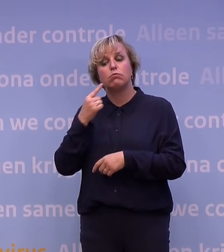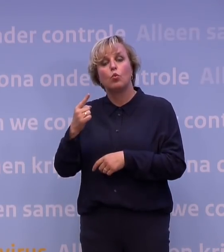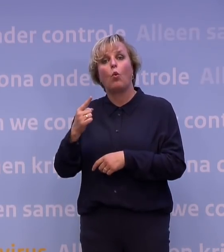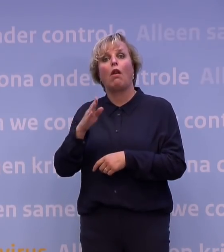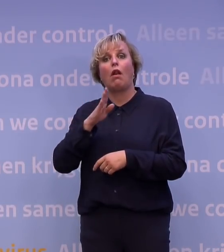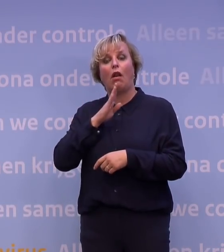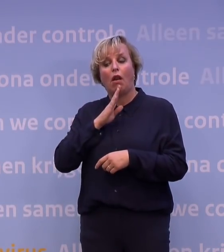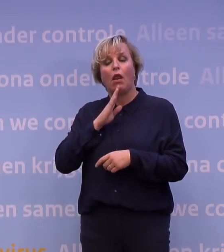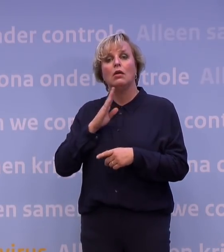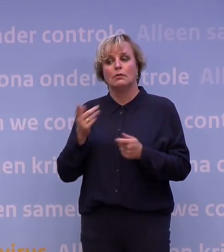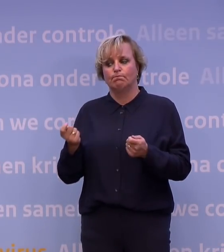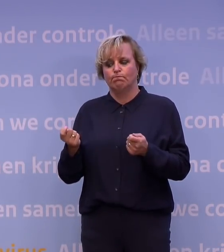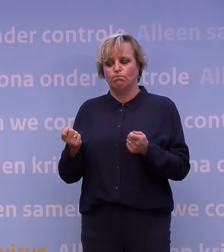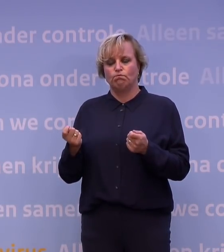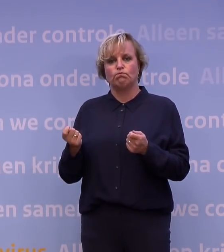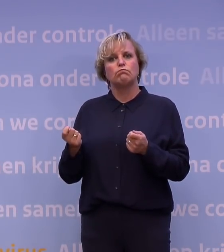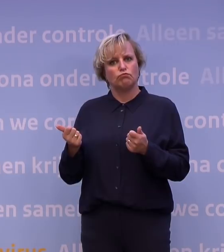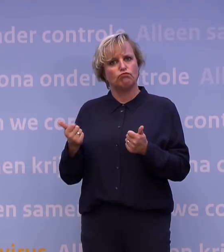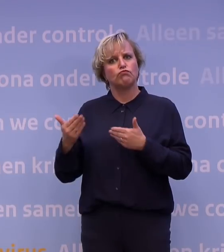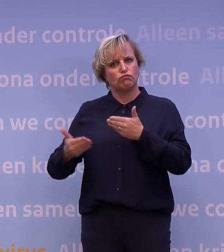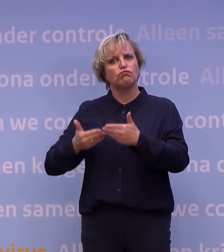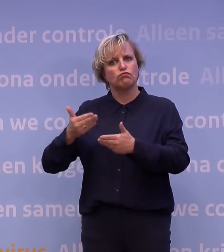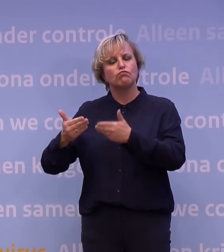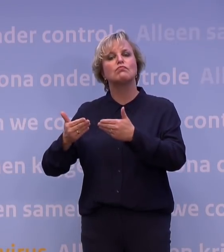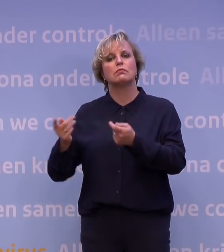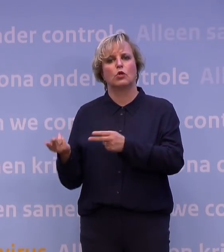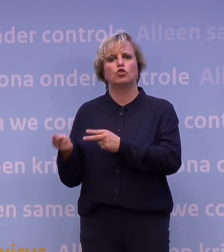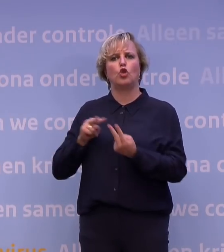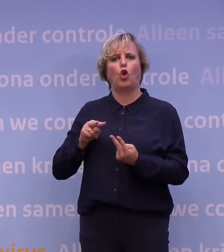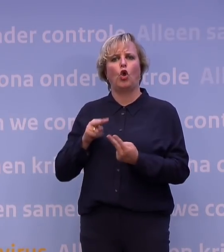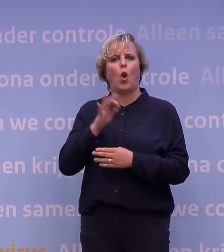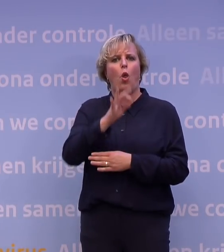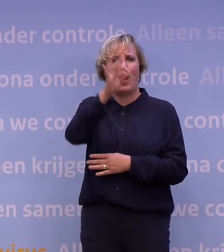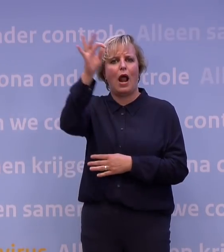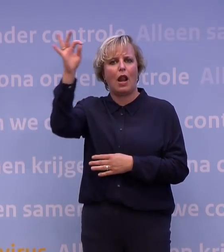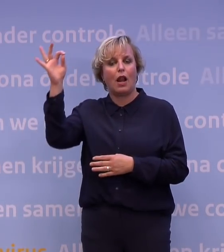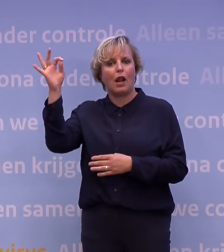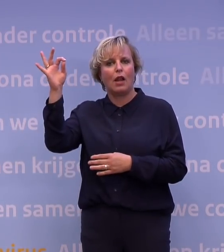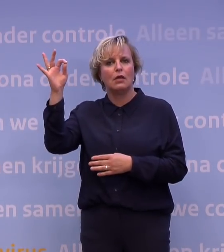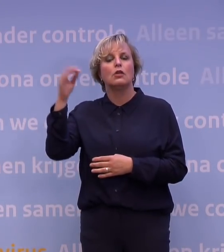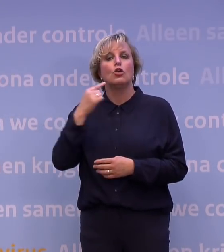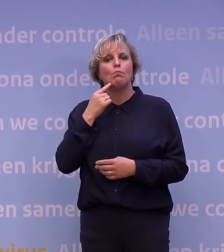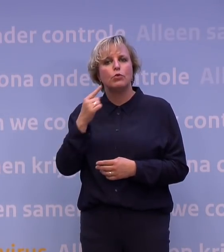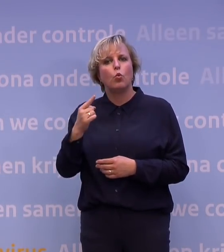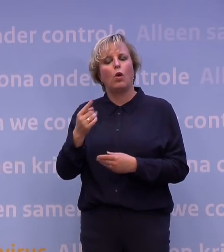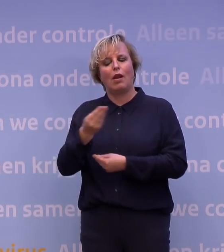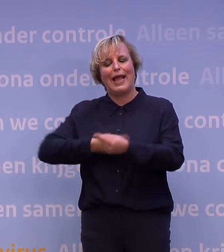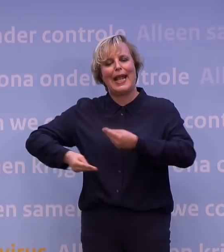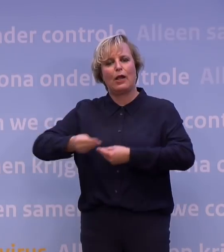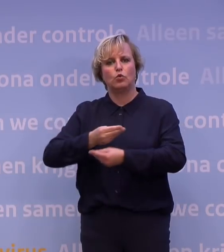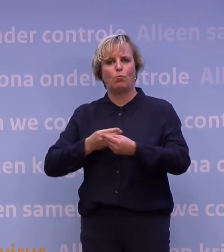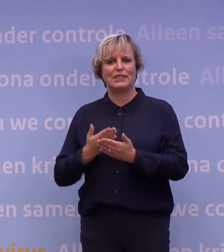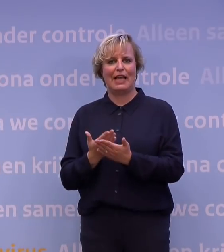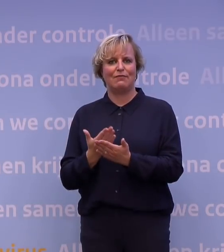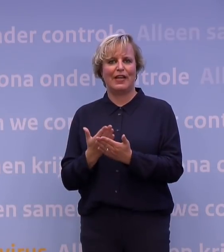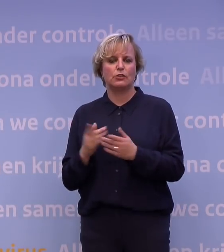en de cijfers enigszins beheersbaar zijn, dat je dan zoveel mogelijk lokaal wilt sturen. En dat doe je om ook economische effecten ook zoveel mogelijk te beperken en